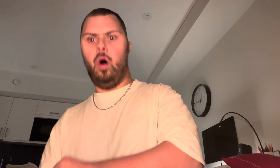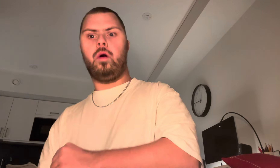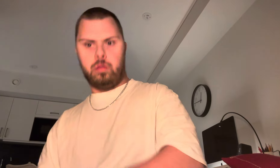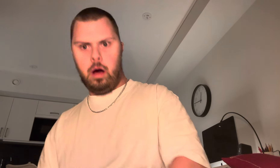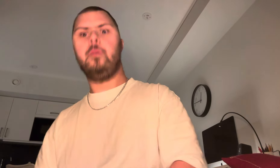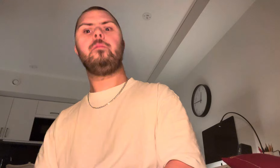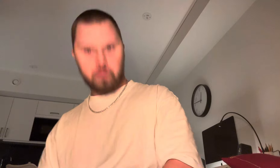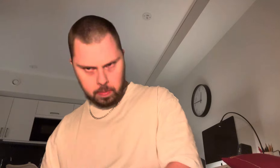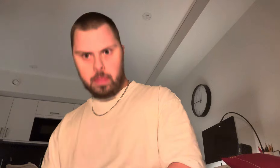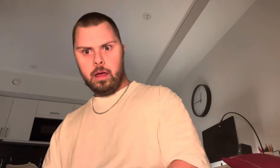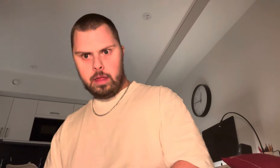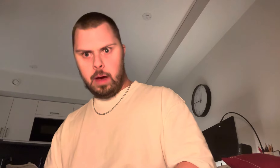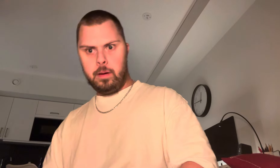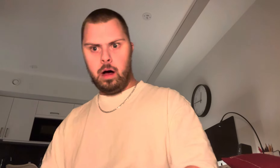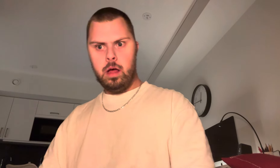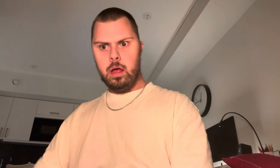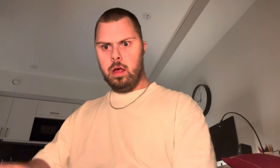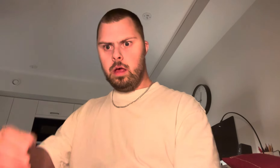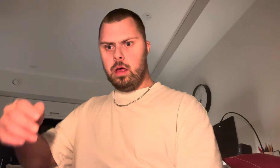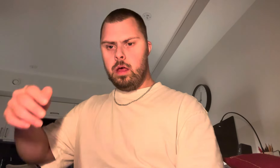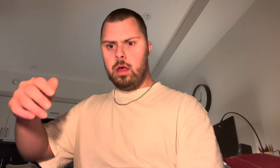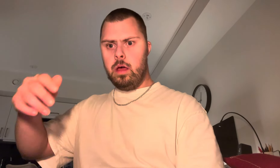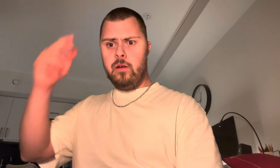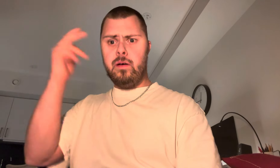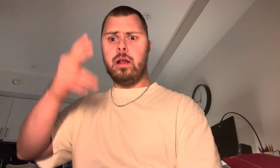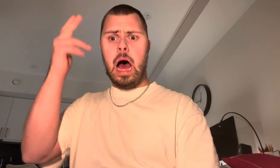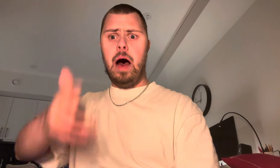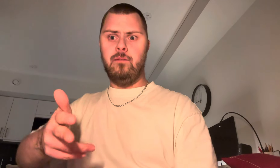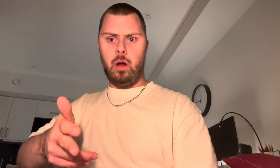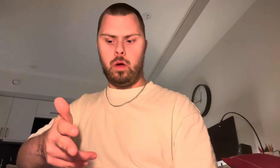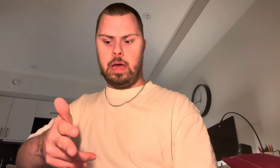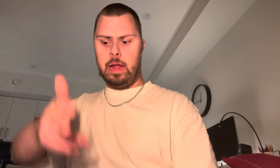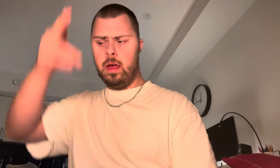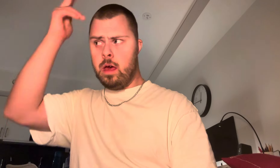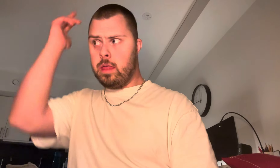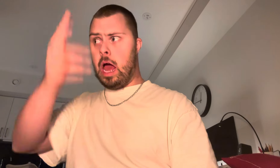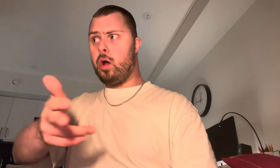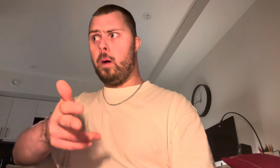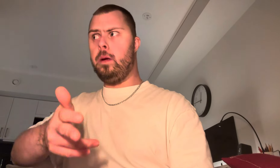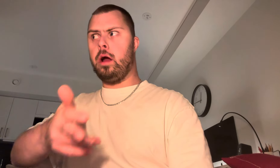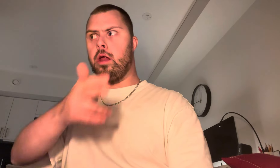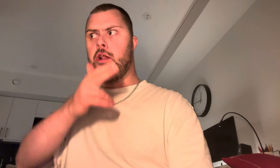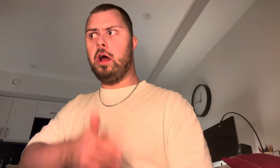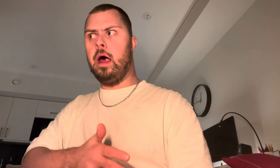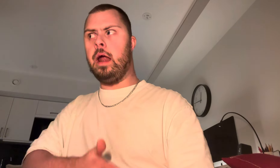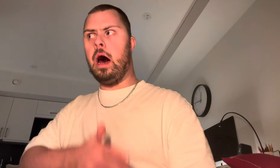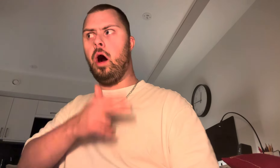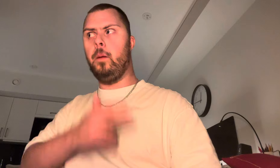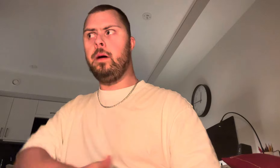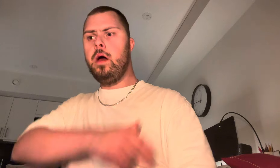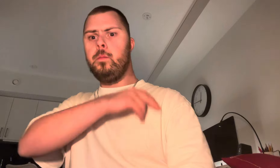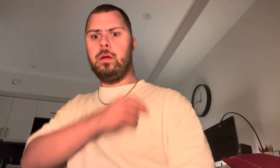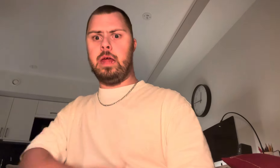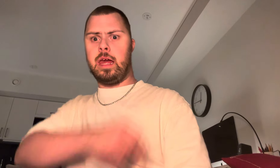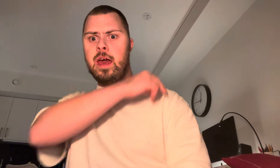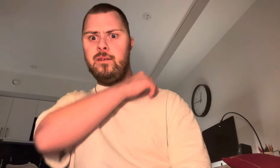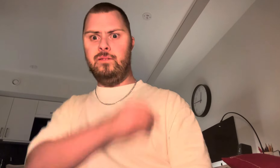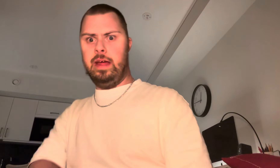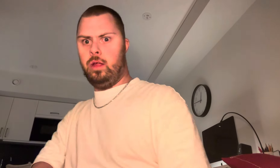också. Det är bra. Det är först här vloggen. Sen kommer jag att köra om musikvideo